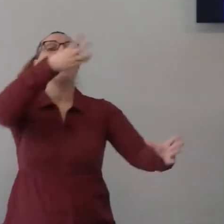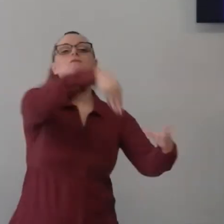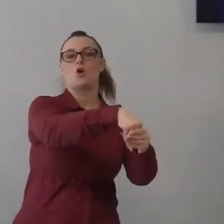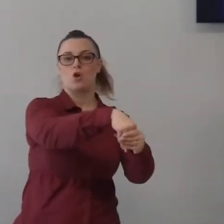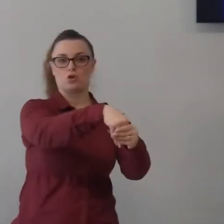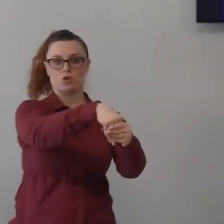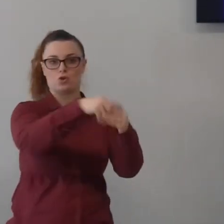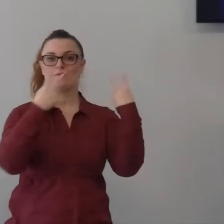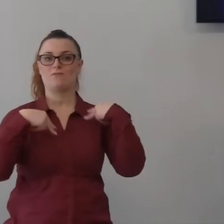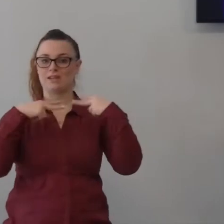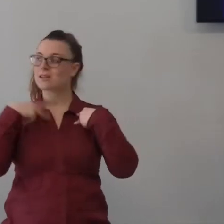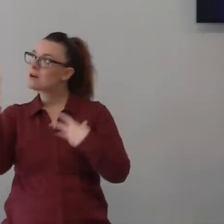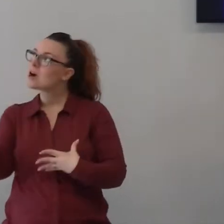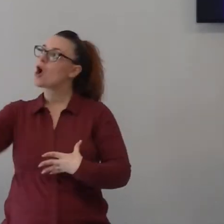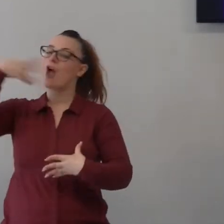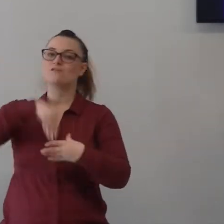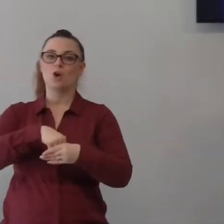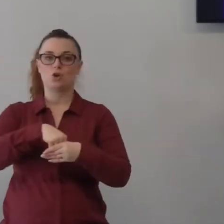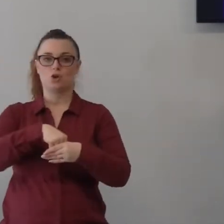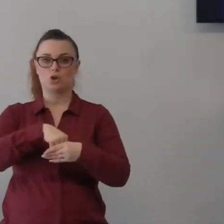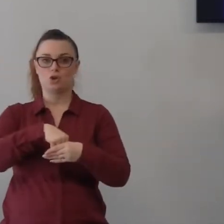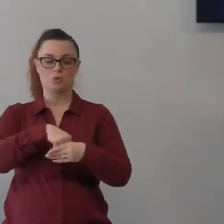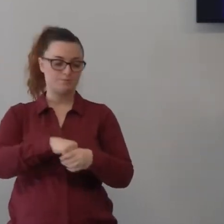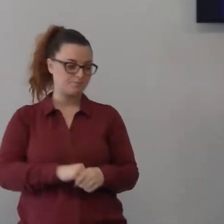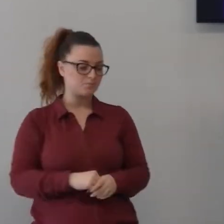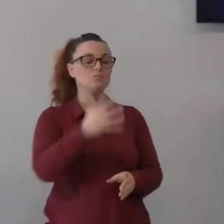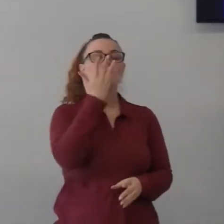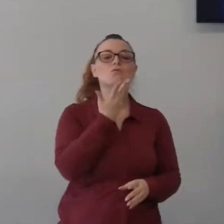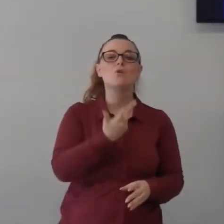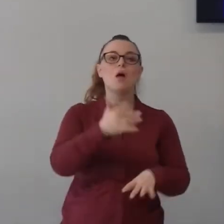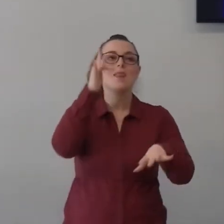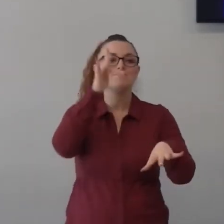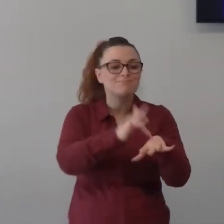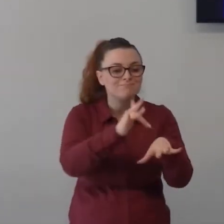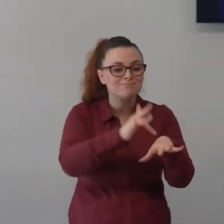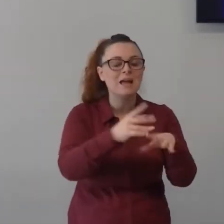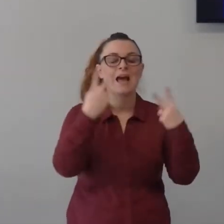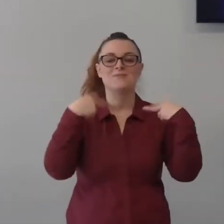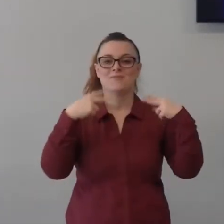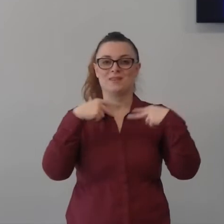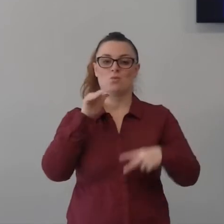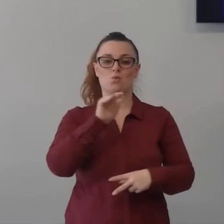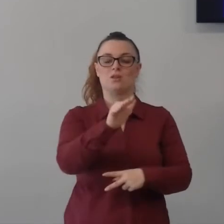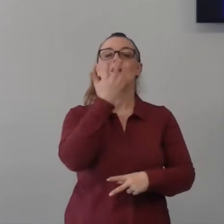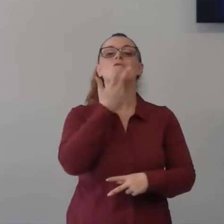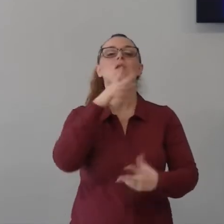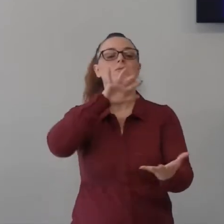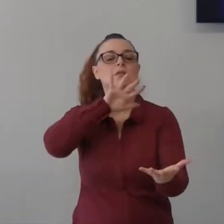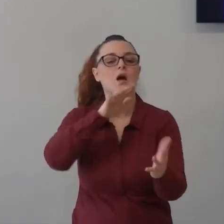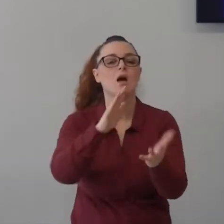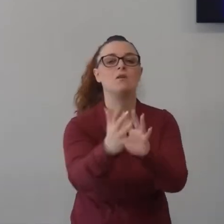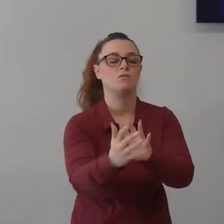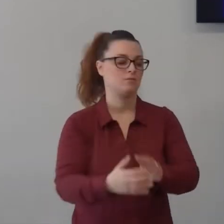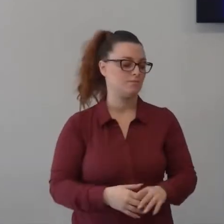vuole essere coinvolto nella tua vita vuole toccare la tua vita vuole trasformare la tua vita in una